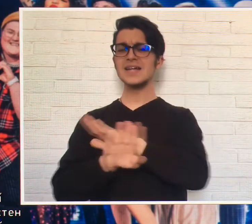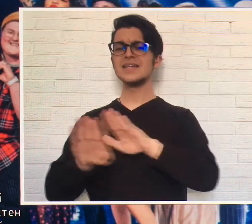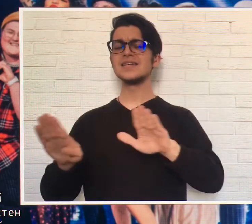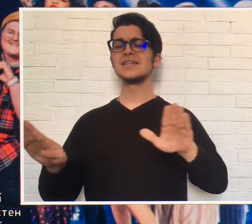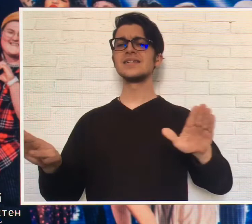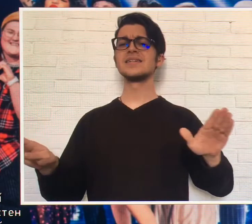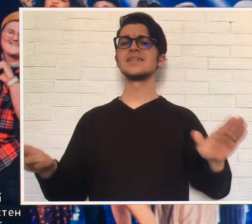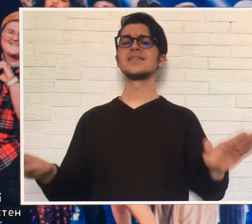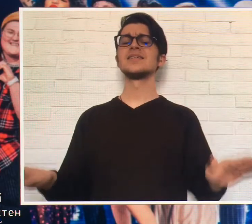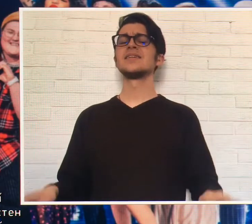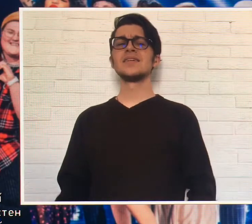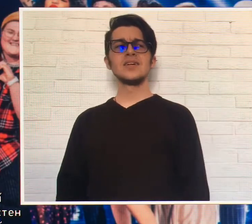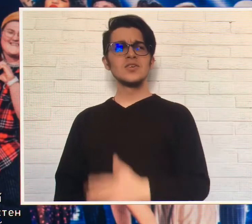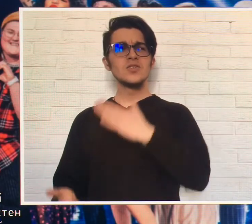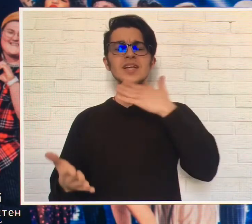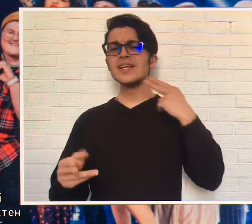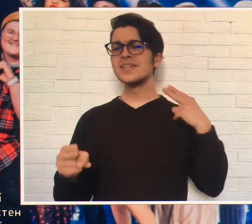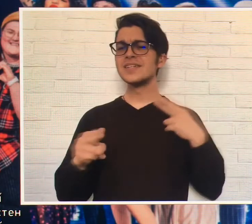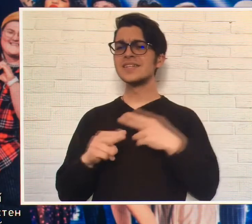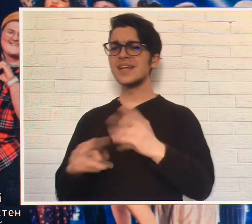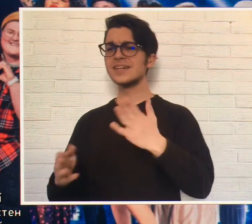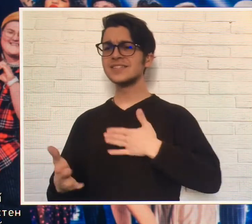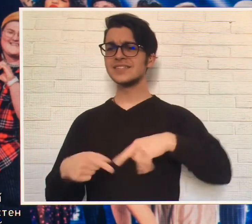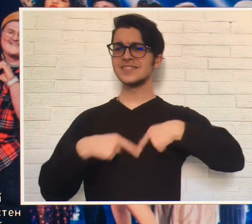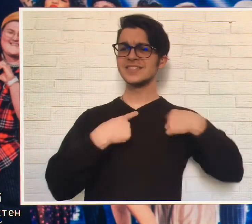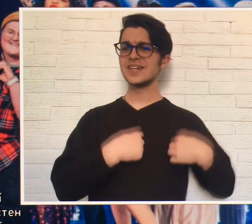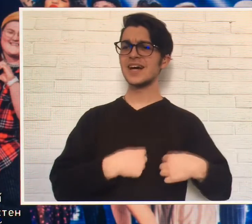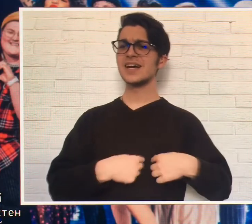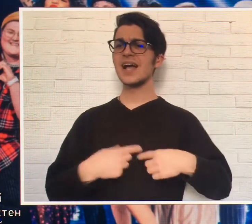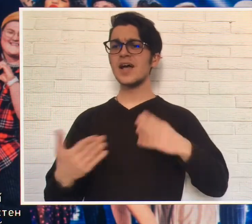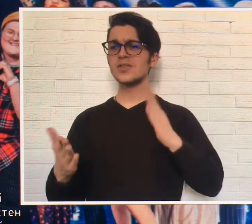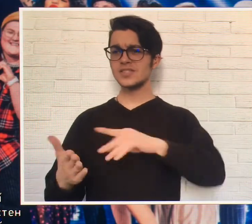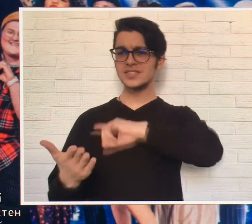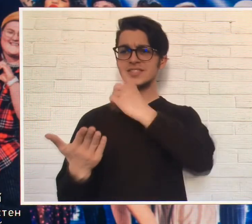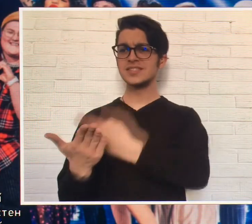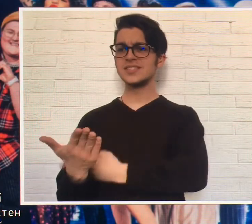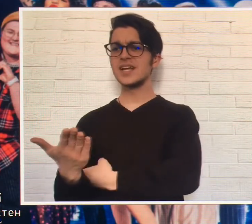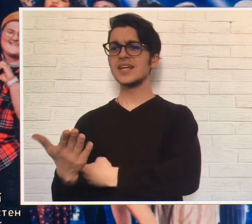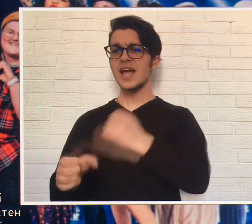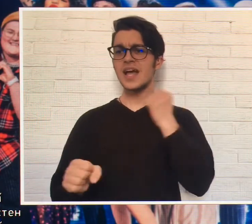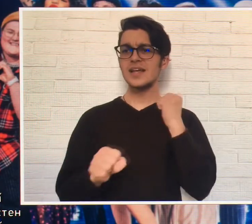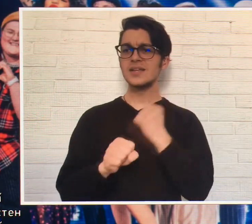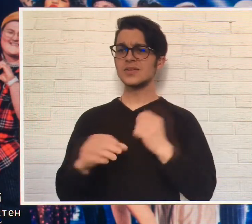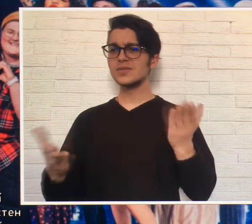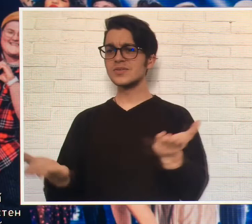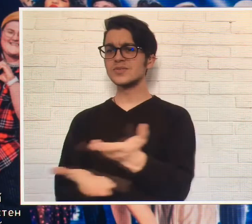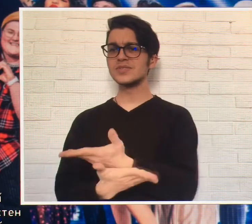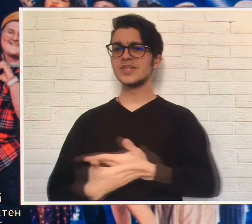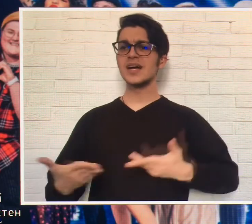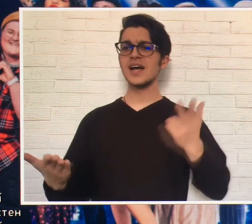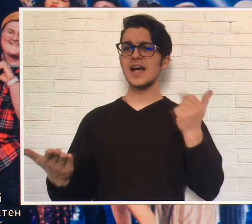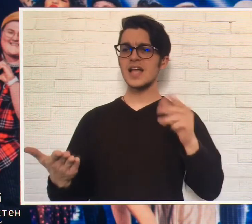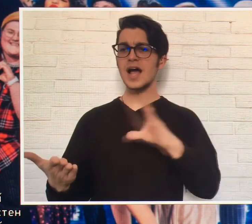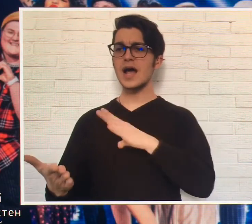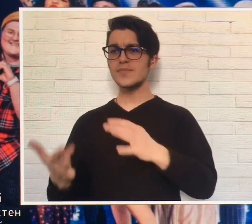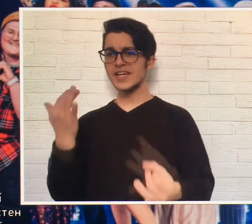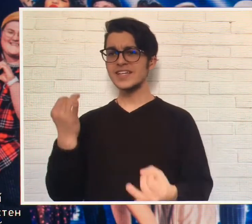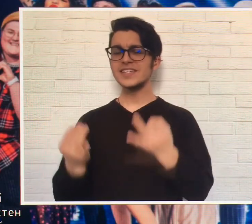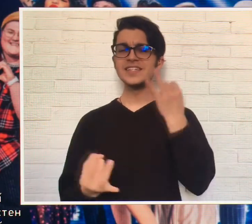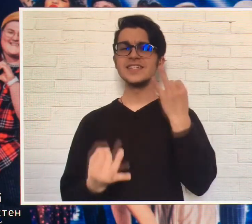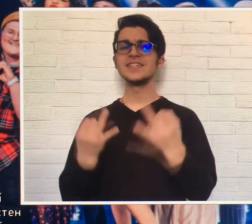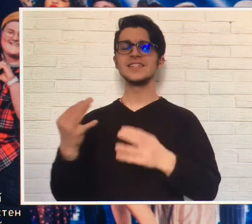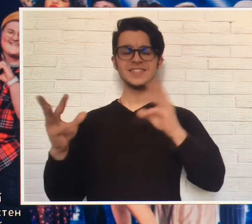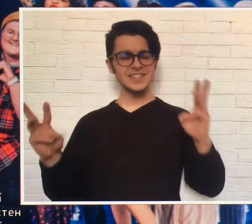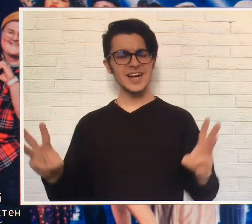забывай. Куча ножей в наших сердцах, Только сильней делают нас.